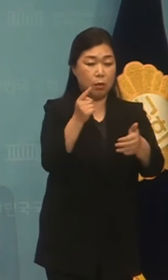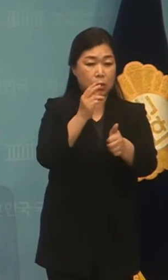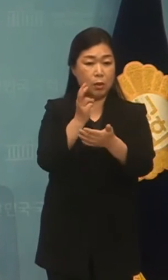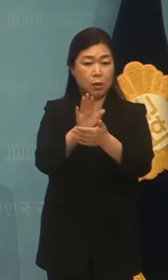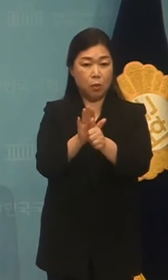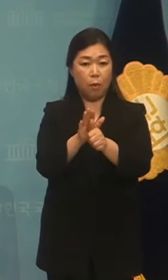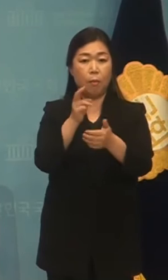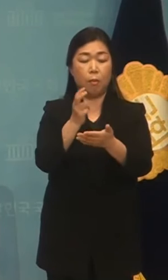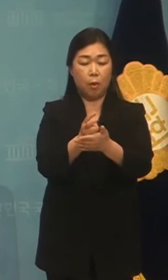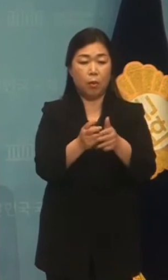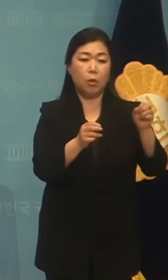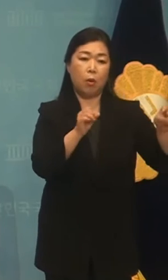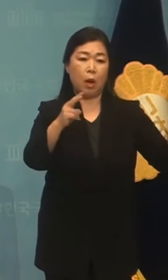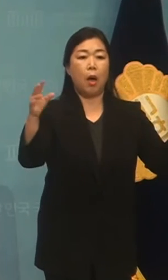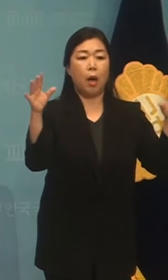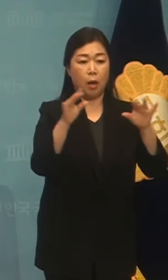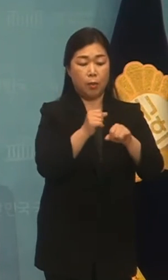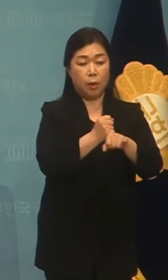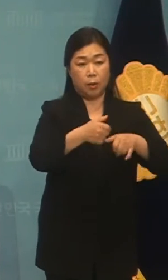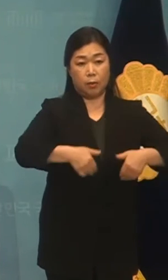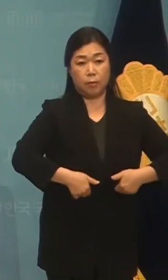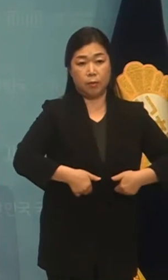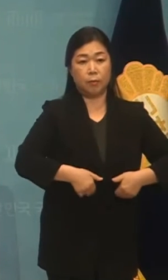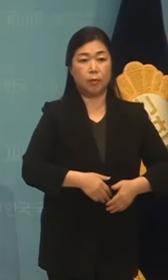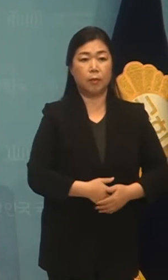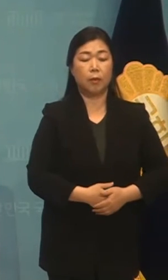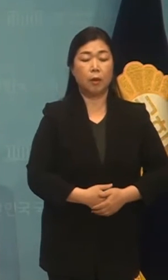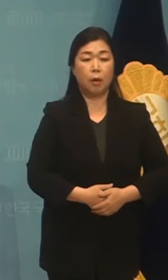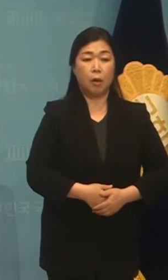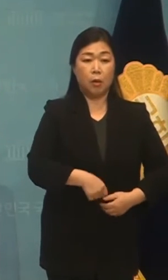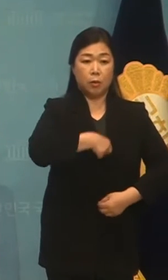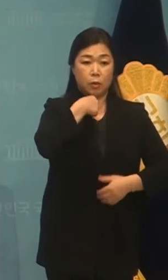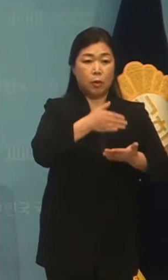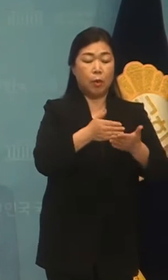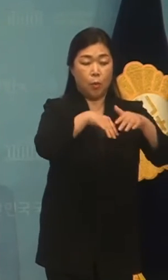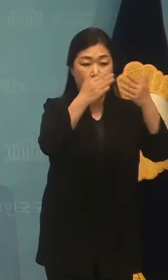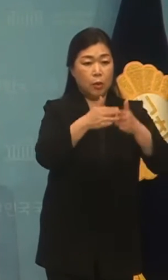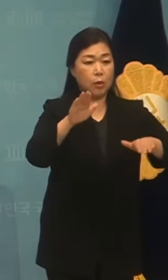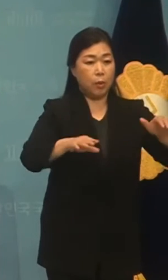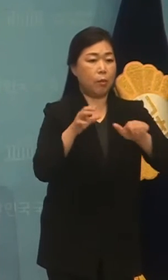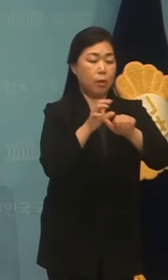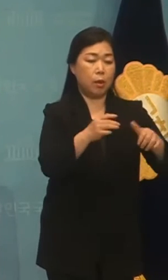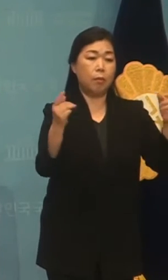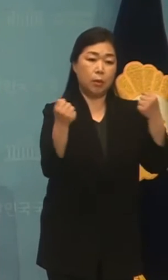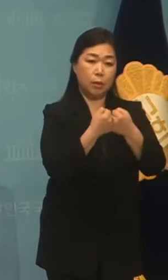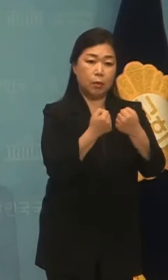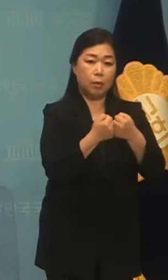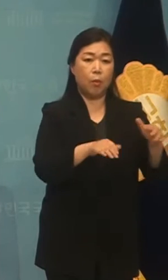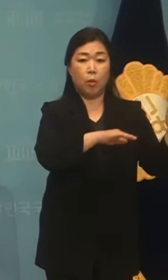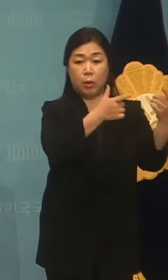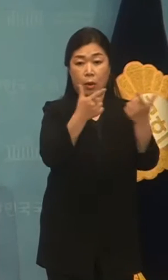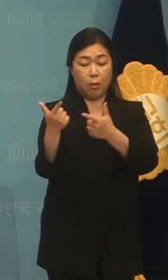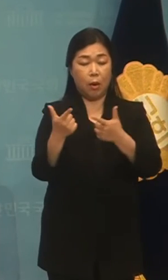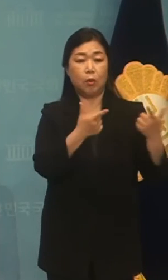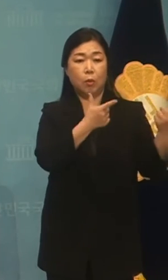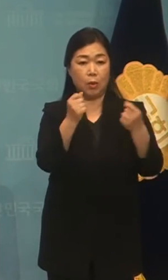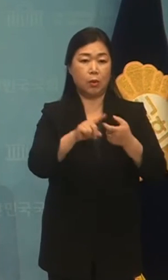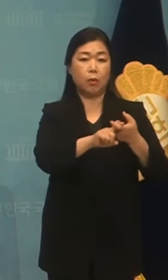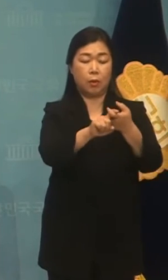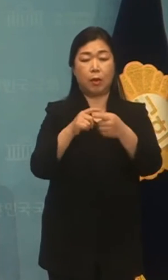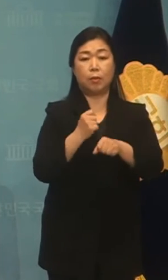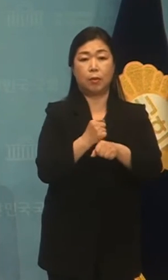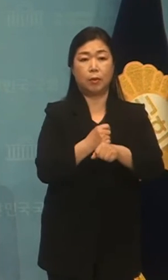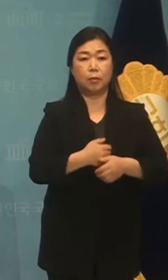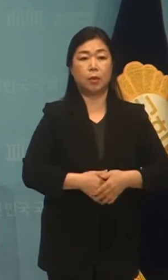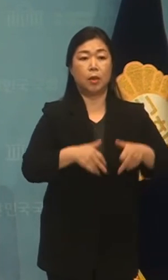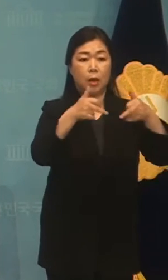제정에 여야가 후기를 입고를 해야 합니다. 정의당은 모든 특별과 배제에 맞섰던 모든 리듬과 흐름없이 연결할 것입니다.